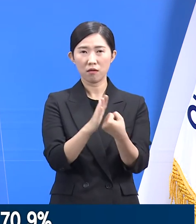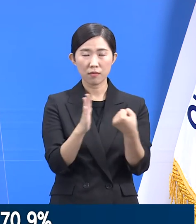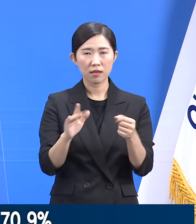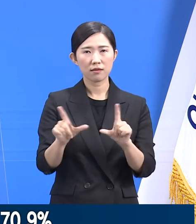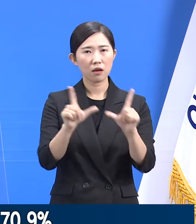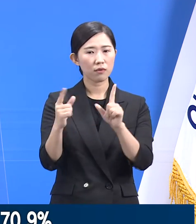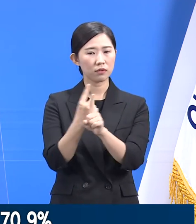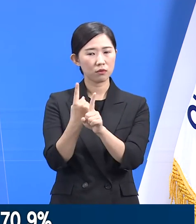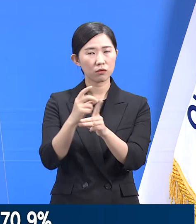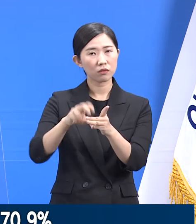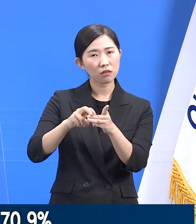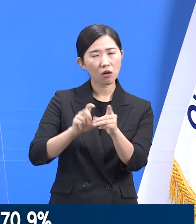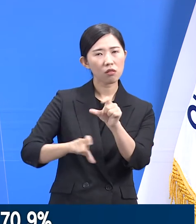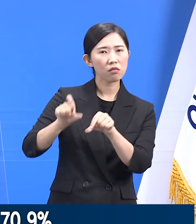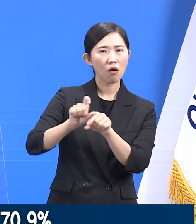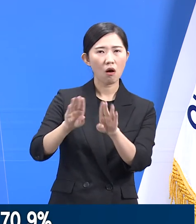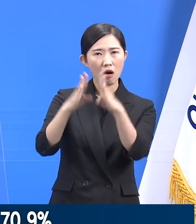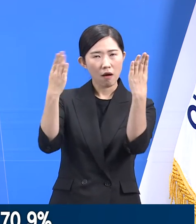준비하고 있습니다.